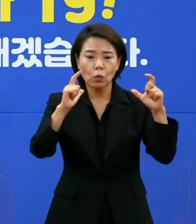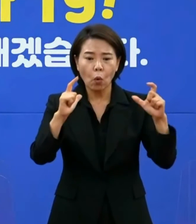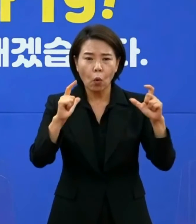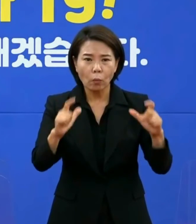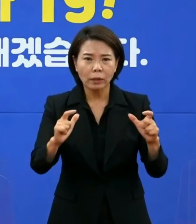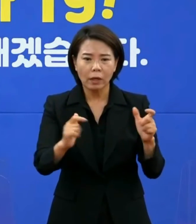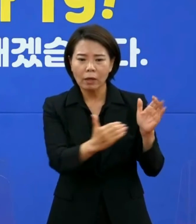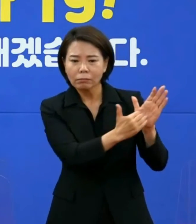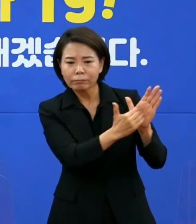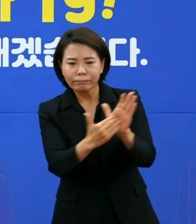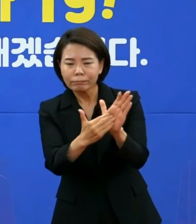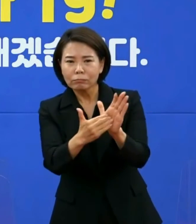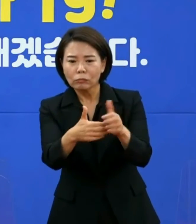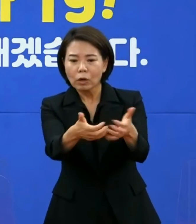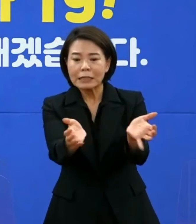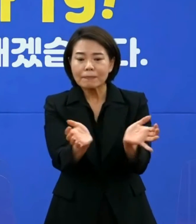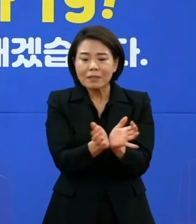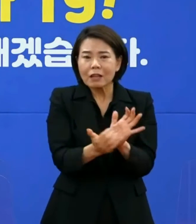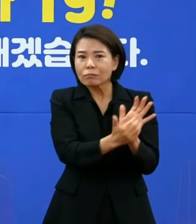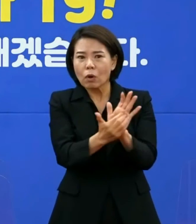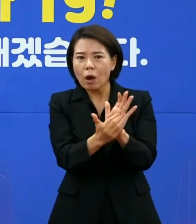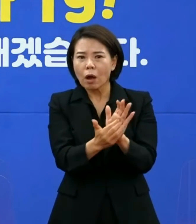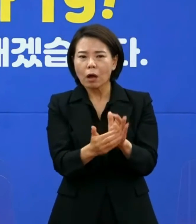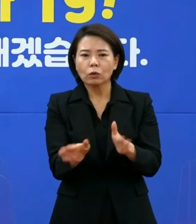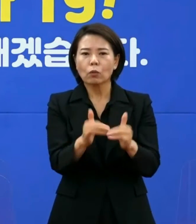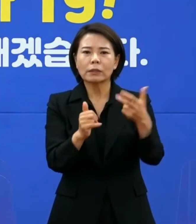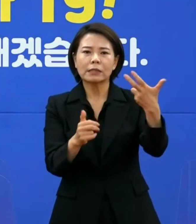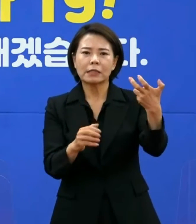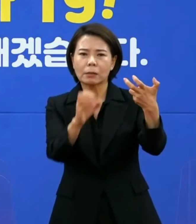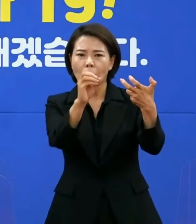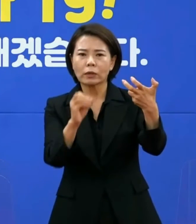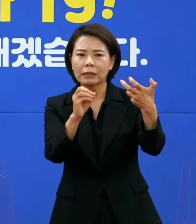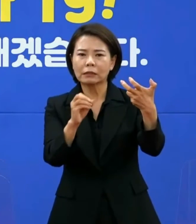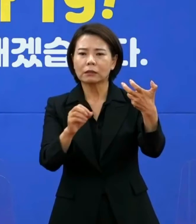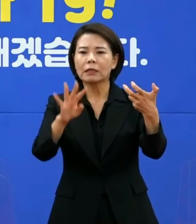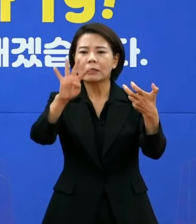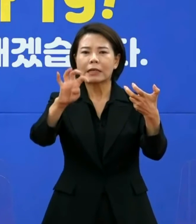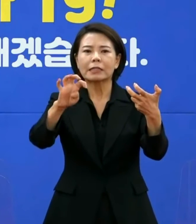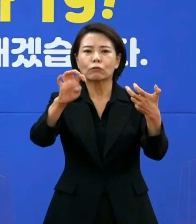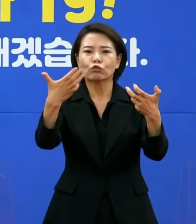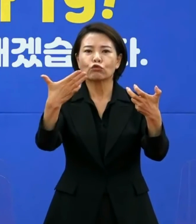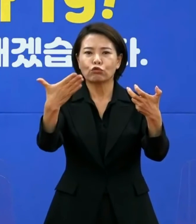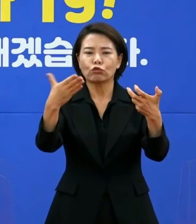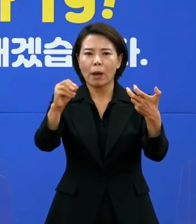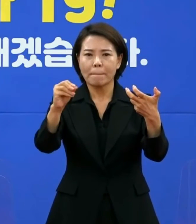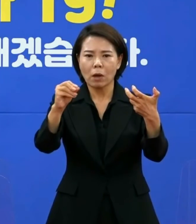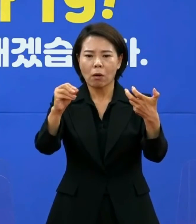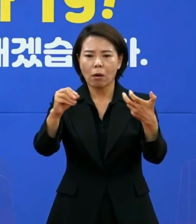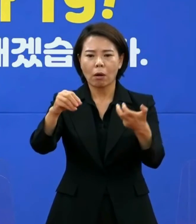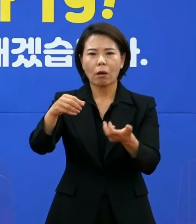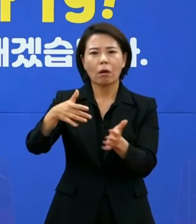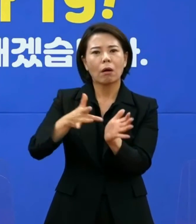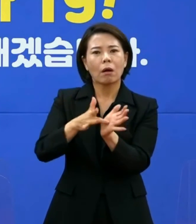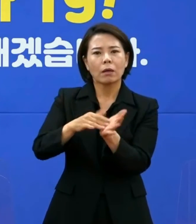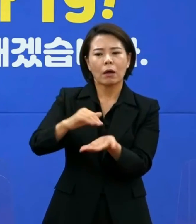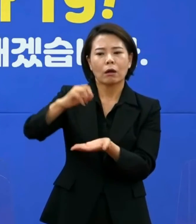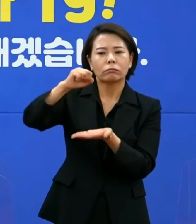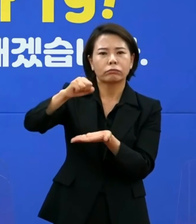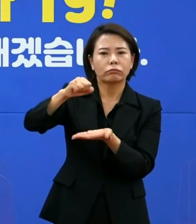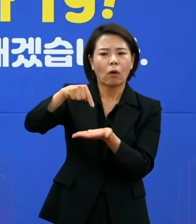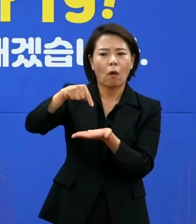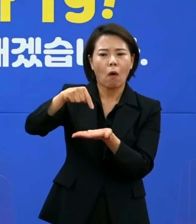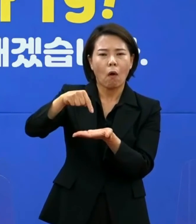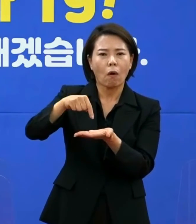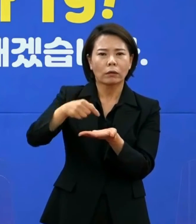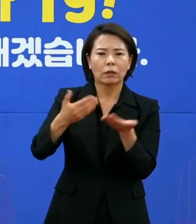면역 수준인 도민 70% 49만 명 분량을 본격적인 여름 휴가가 시작되기 전에